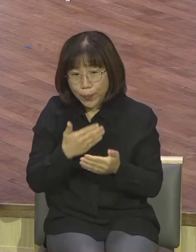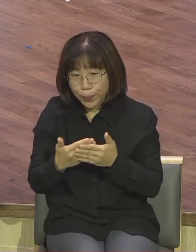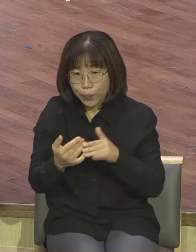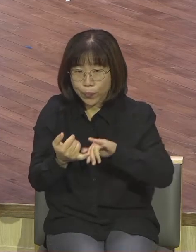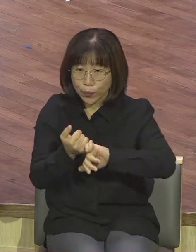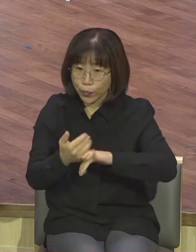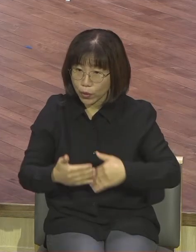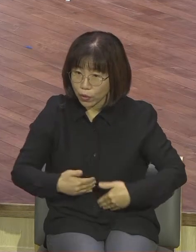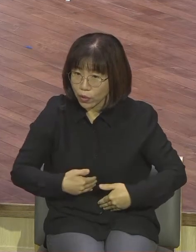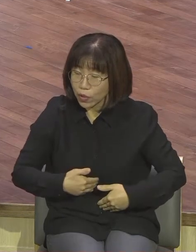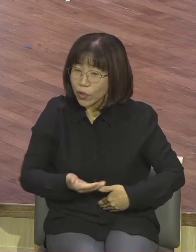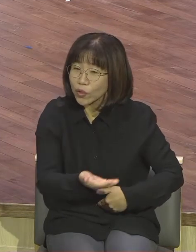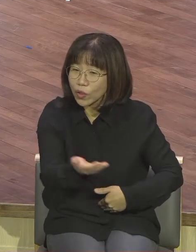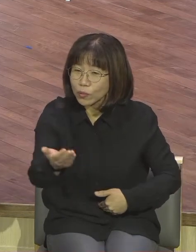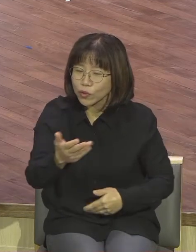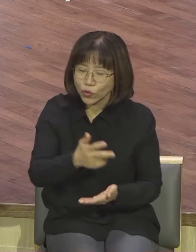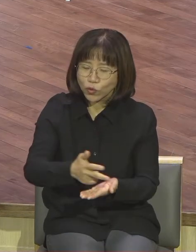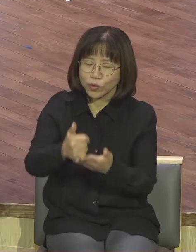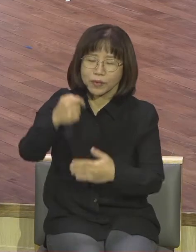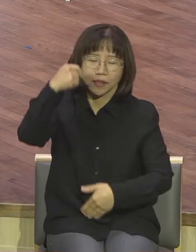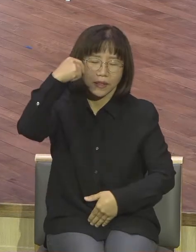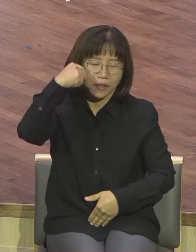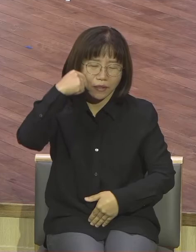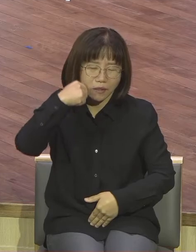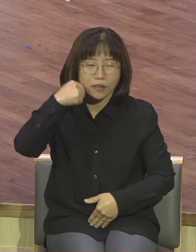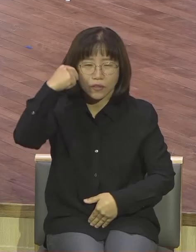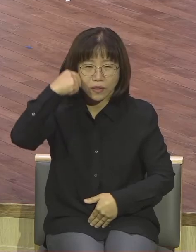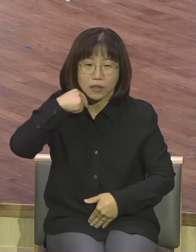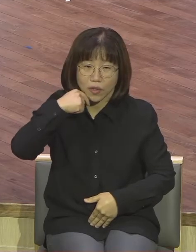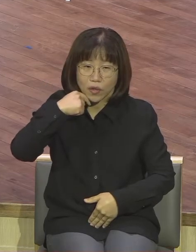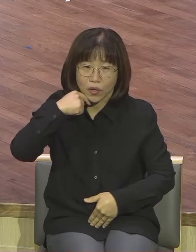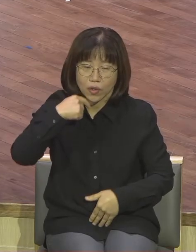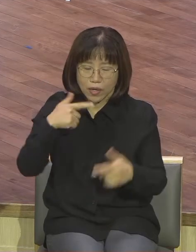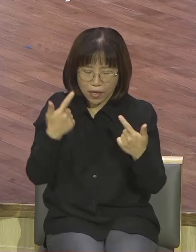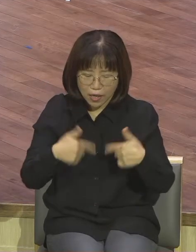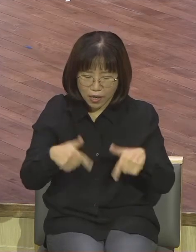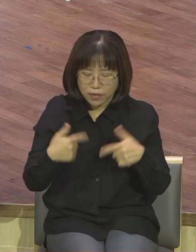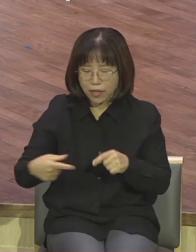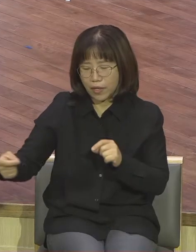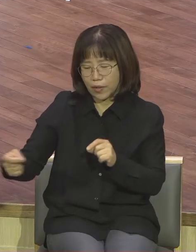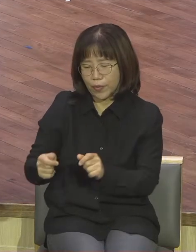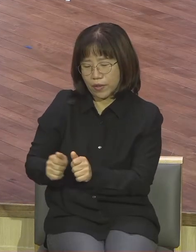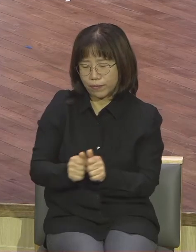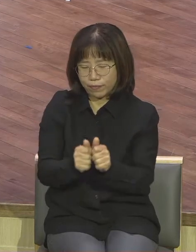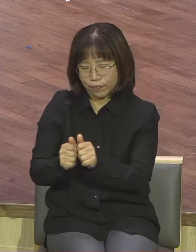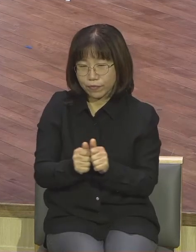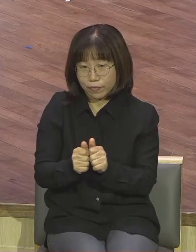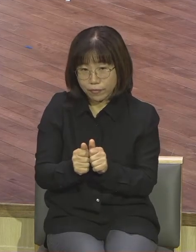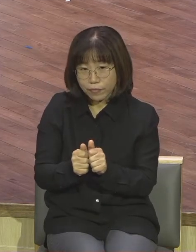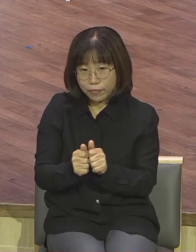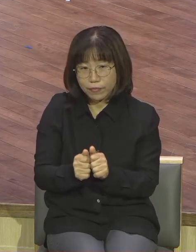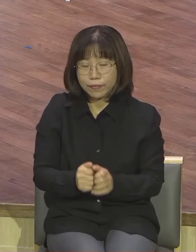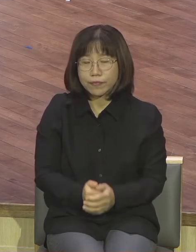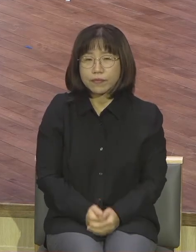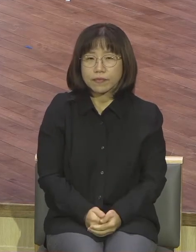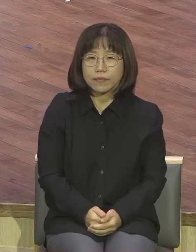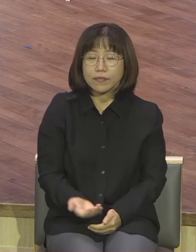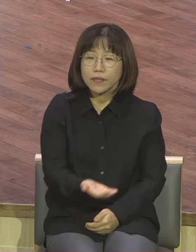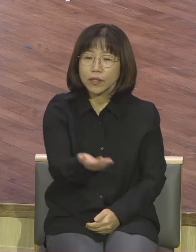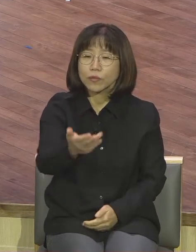주님을 느껴봐요 언제나 곁에 계시잖아요 그걸 느껴야 된다니까